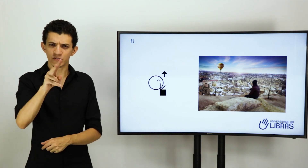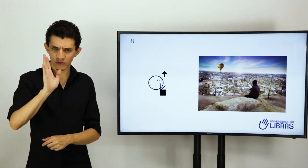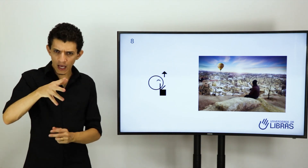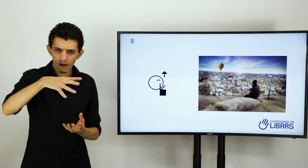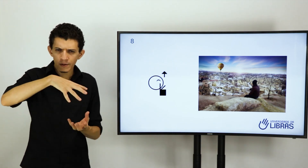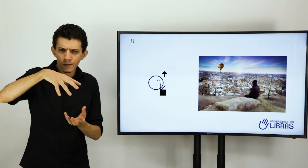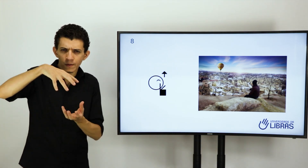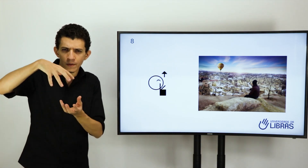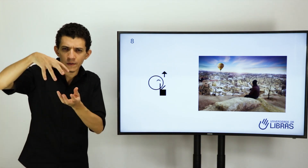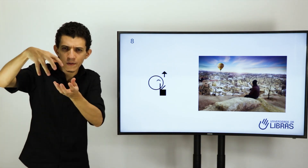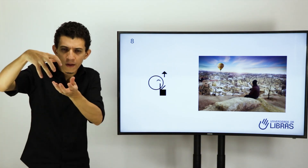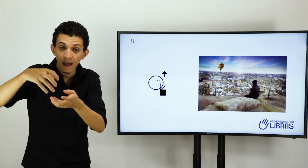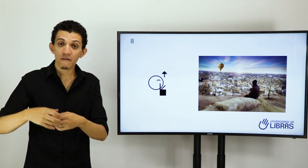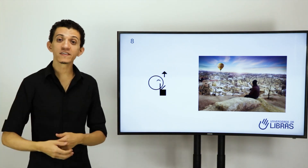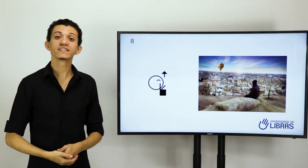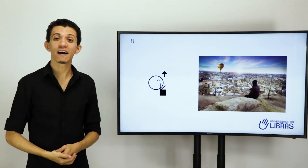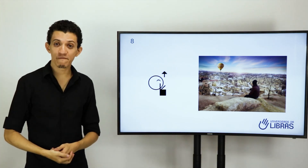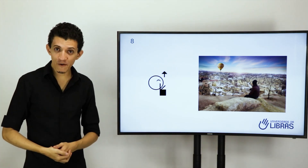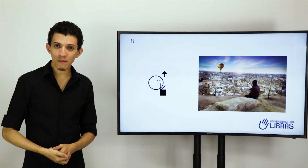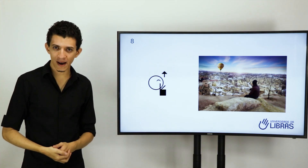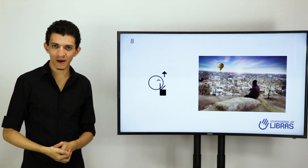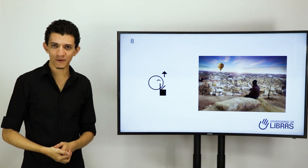você já viu um balão?